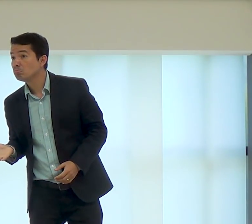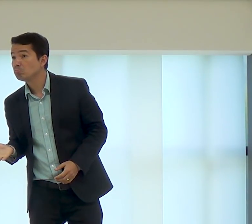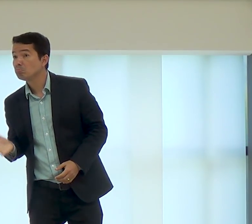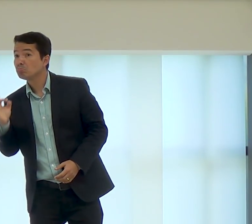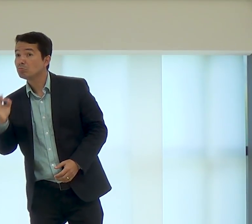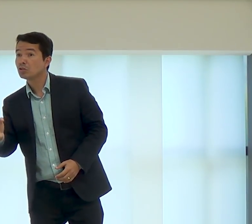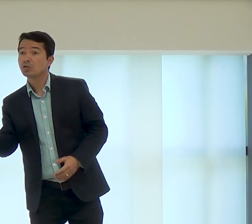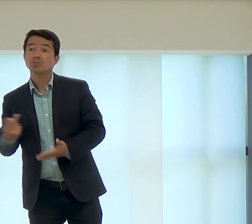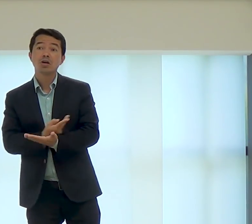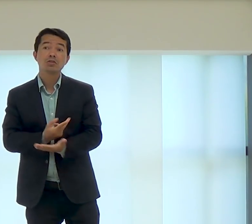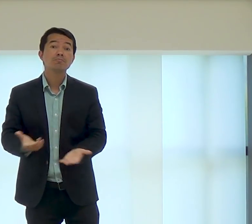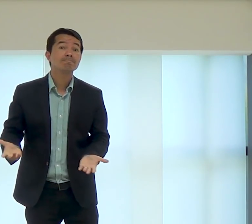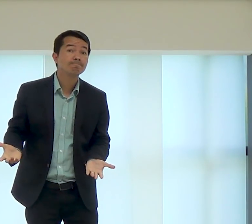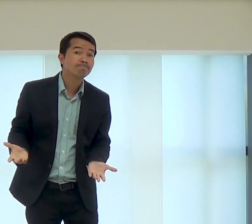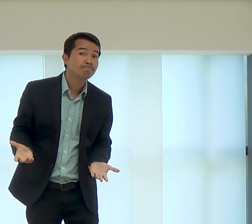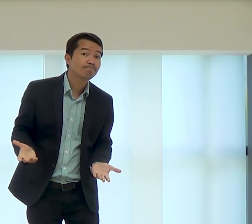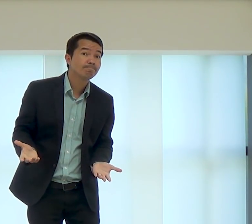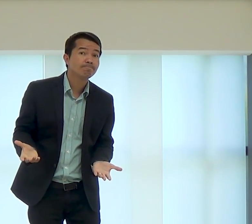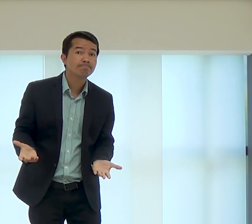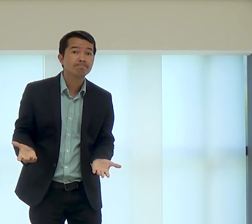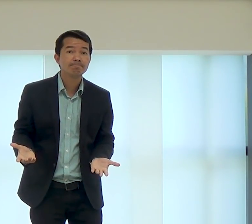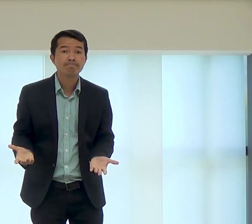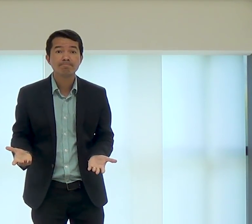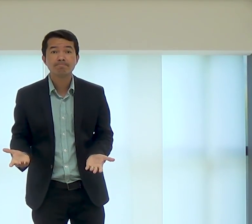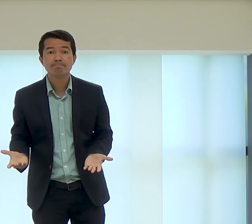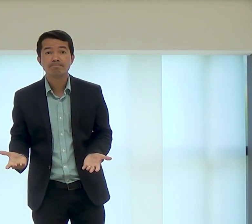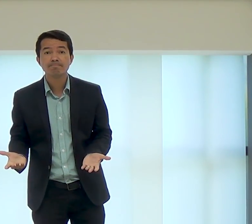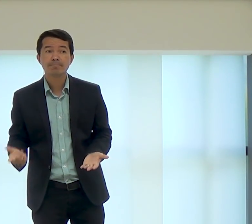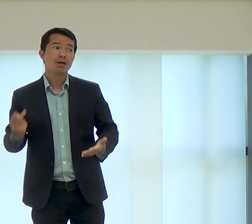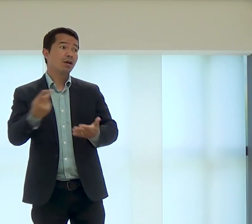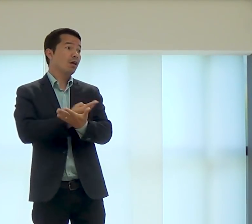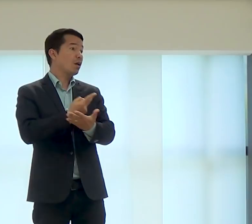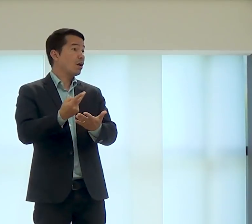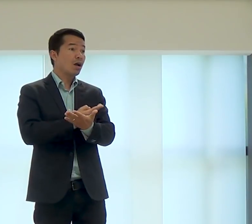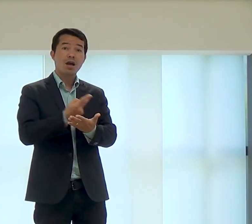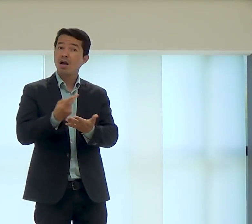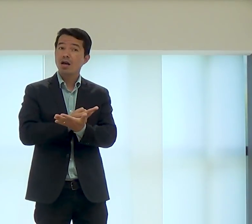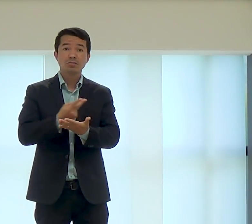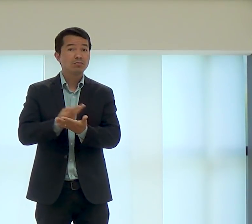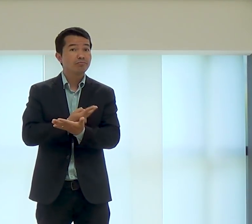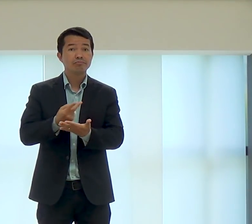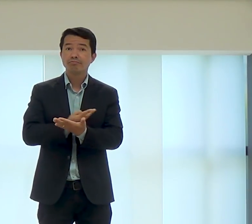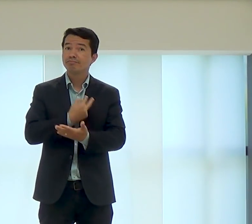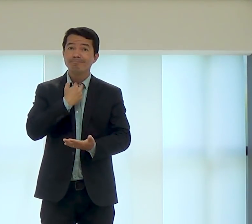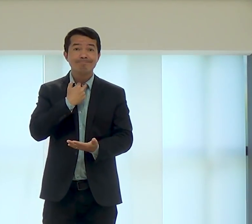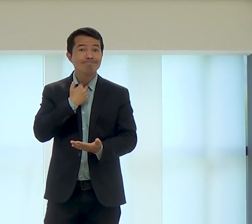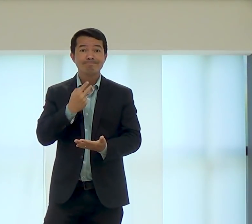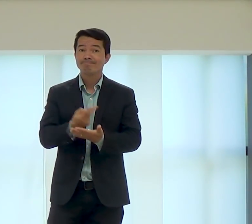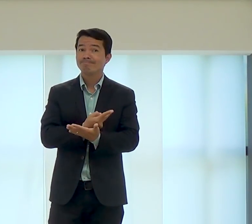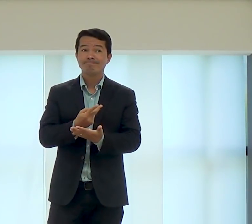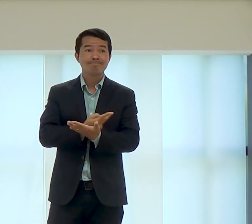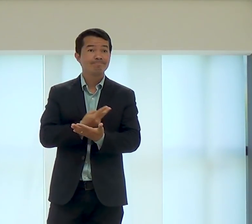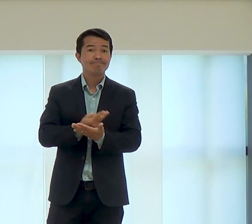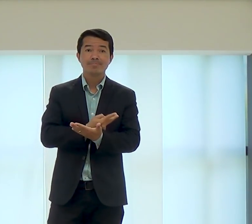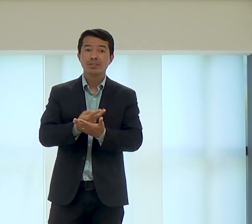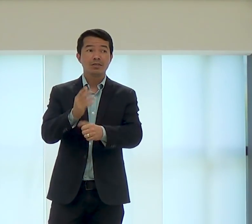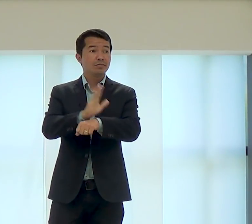o filme sobre determinado assunto, se é certo ou errado, é errado. Nós não